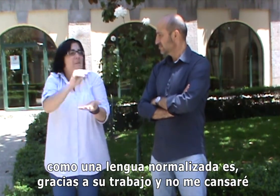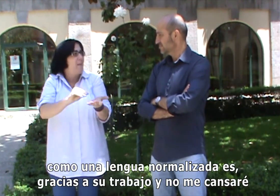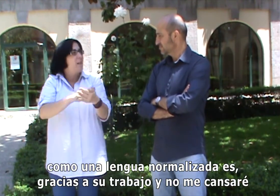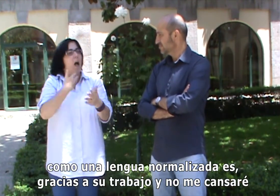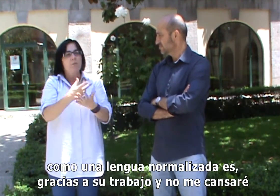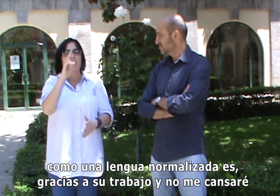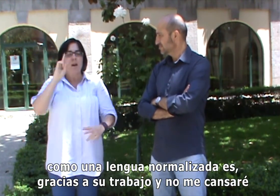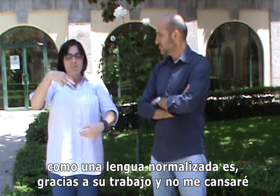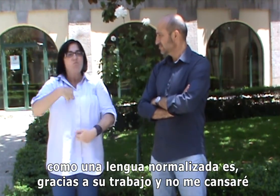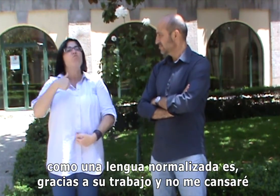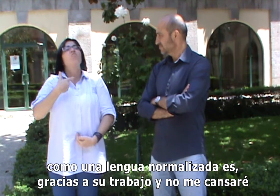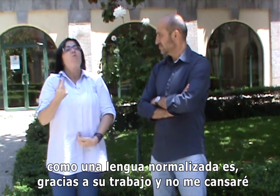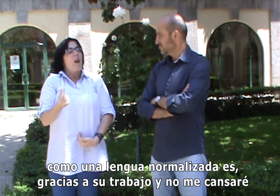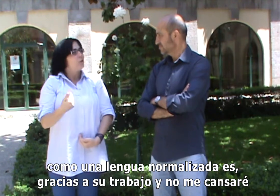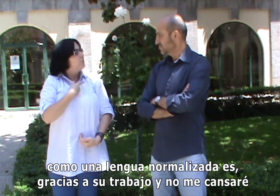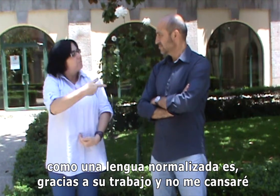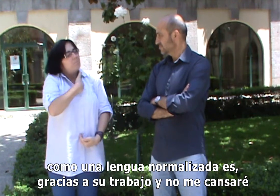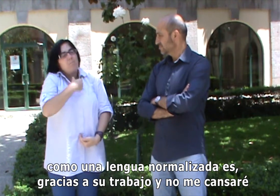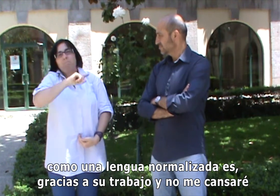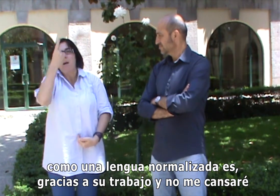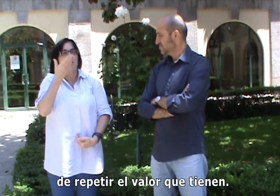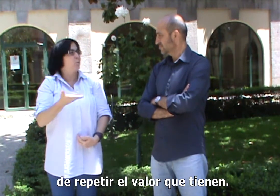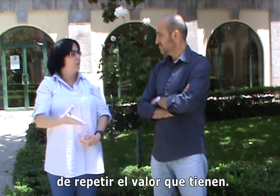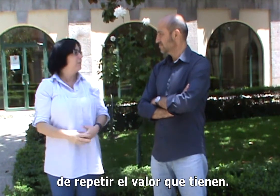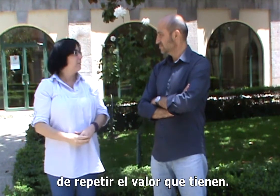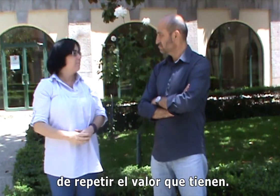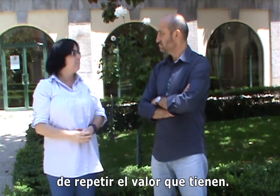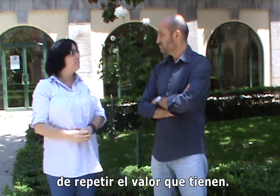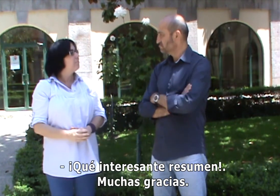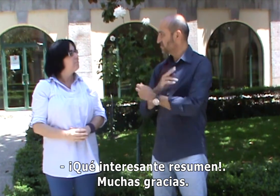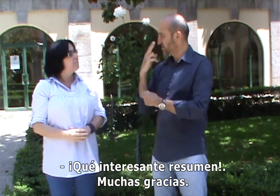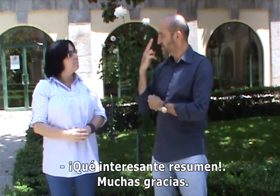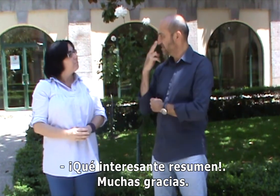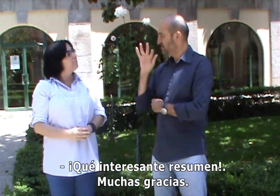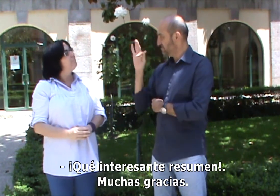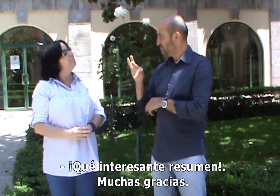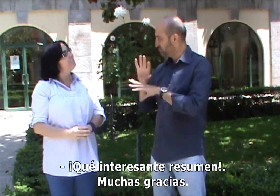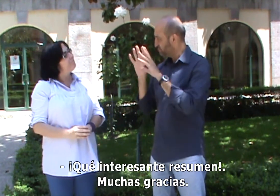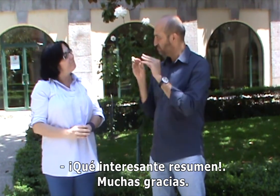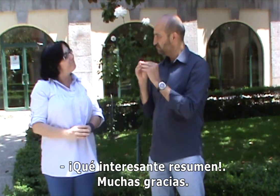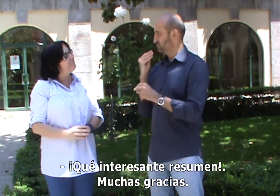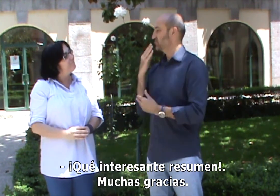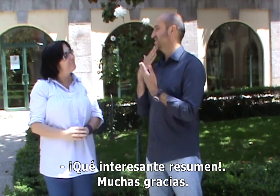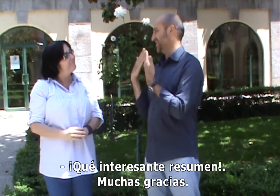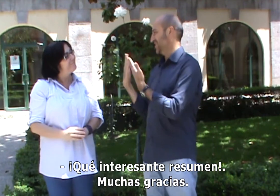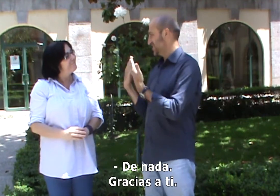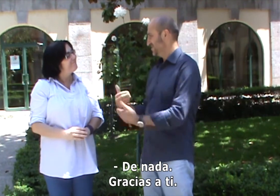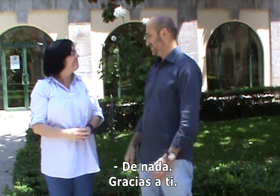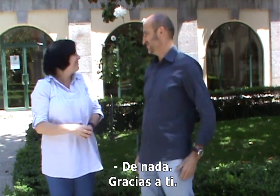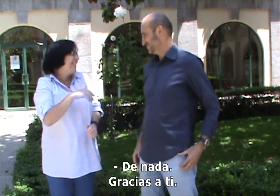lengua normalizada, es gracias a su trabajo. Y no me cansaré de repetir el valor que tienen. Qué interesante resumen. Muchas gracias. De